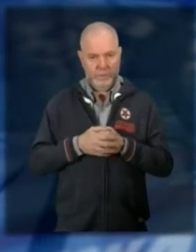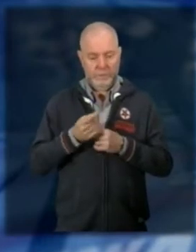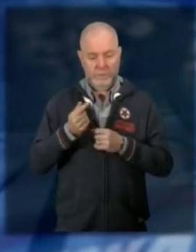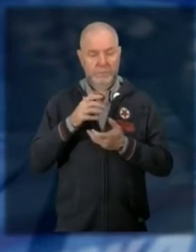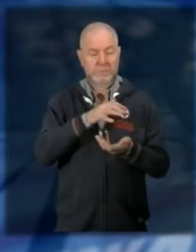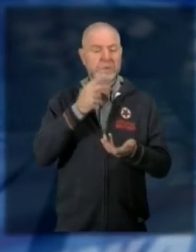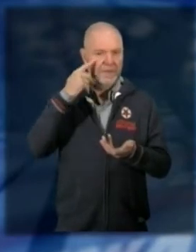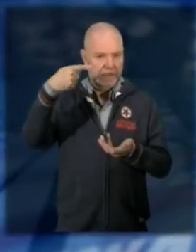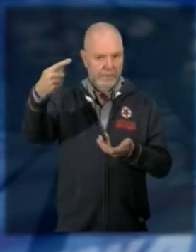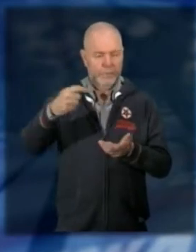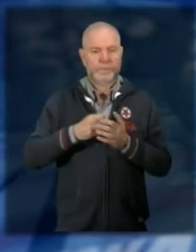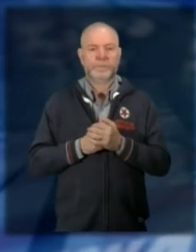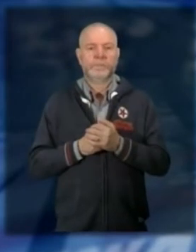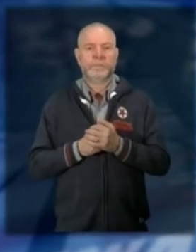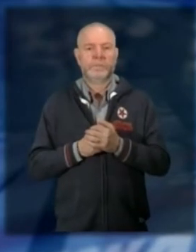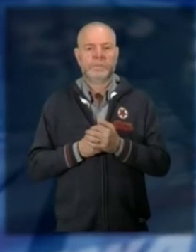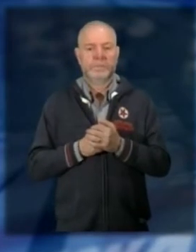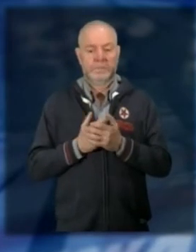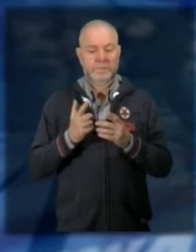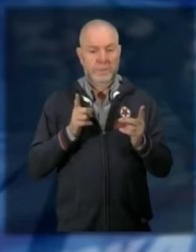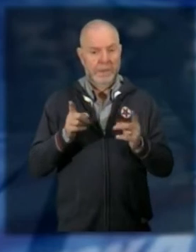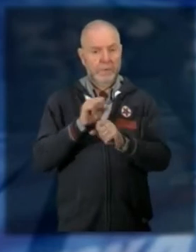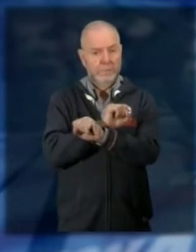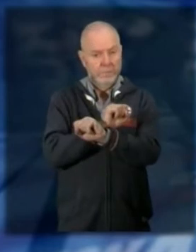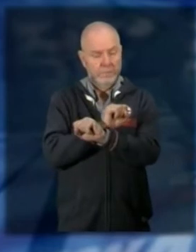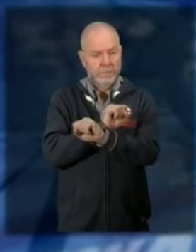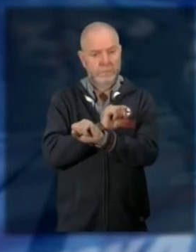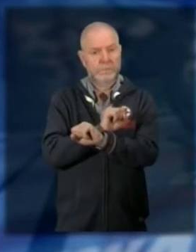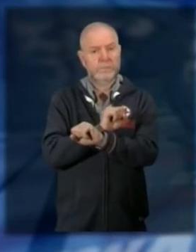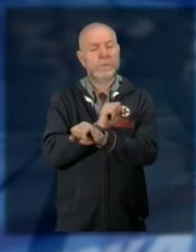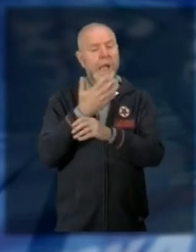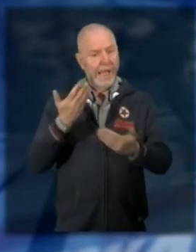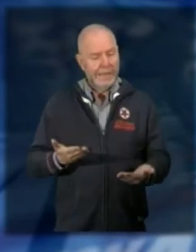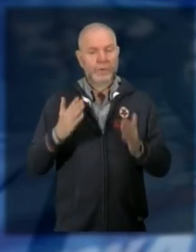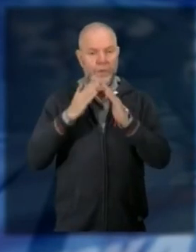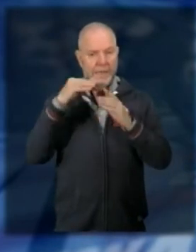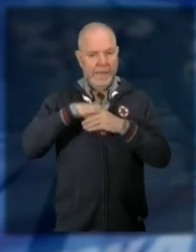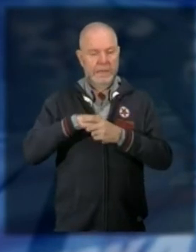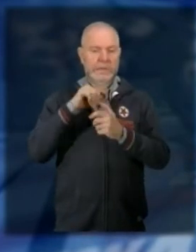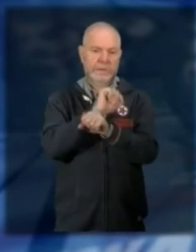defined in the civil after a period of prison, the man who given the domicili